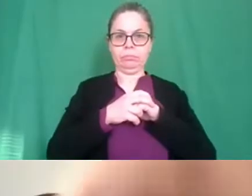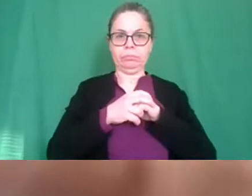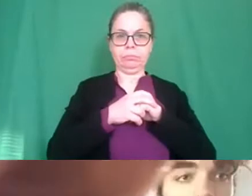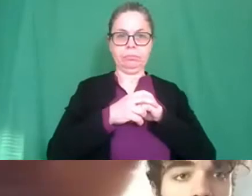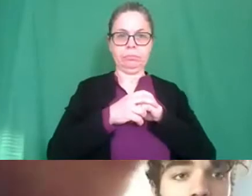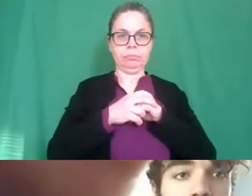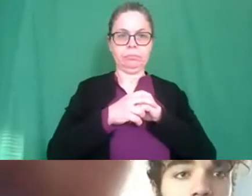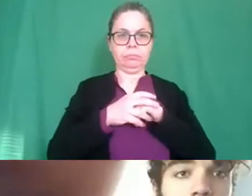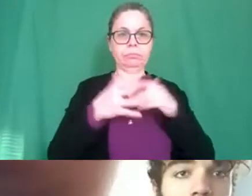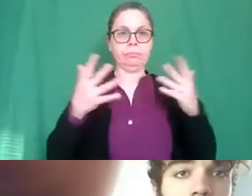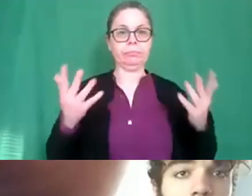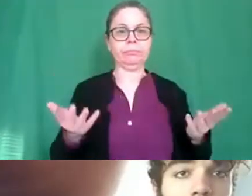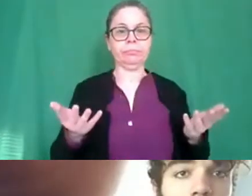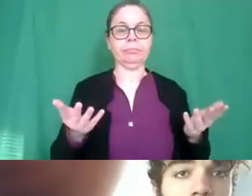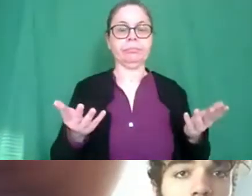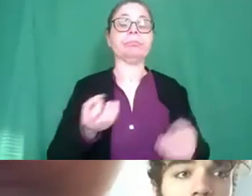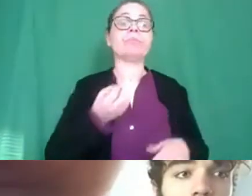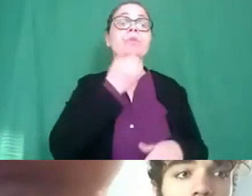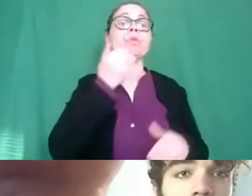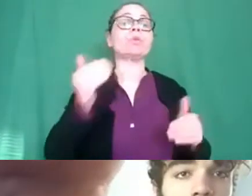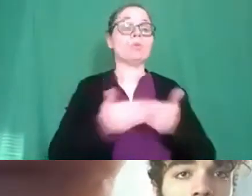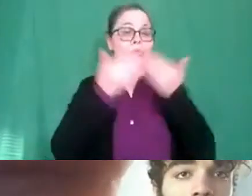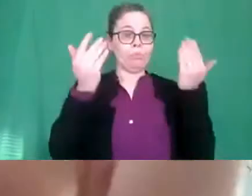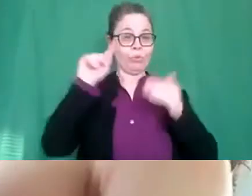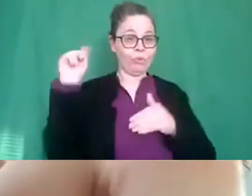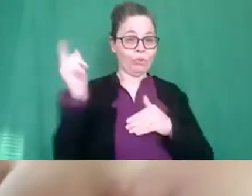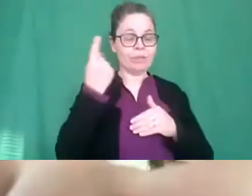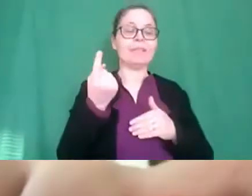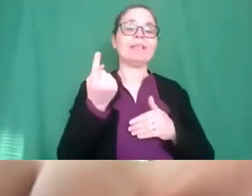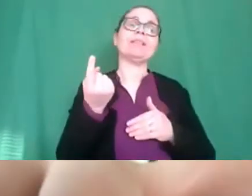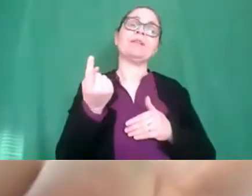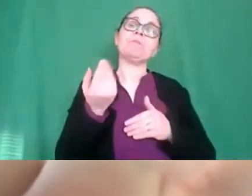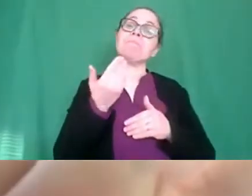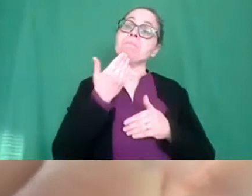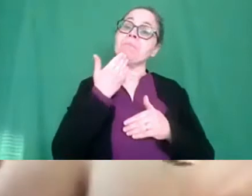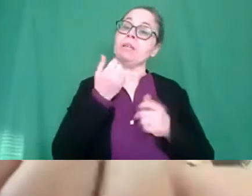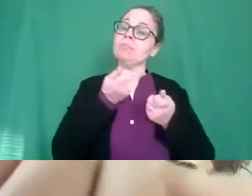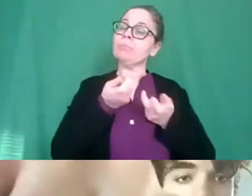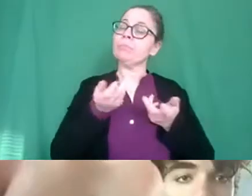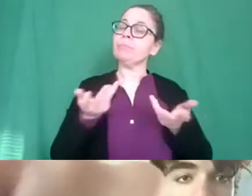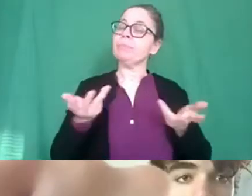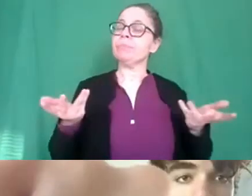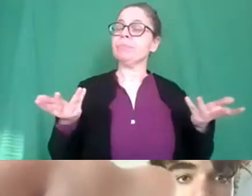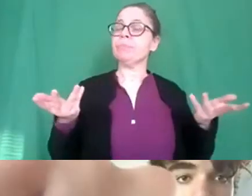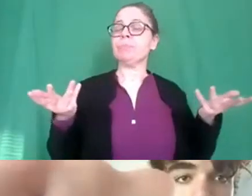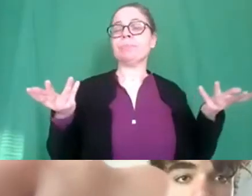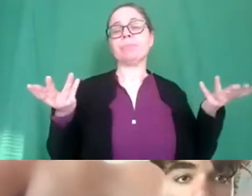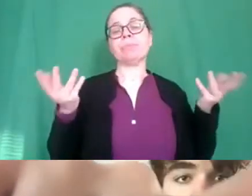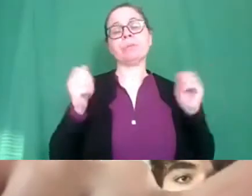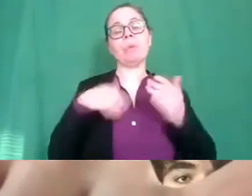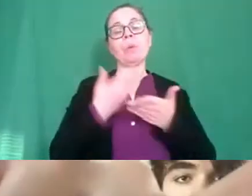allora innanzitutto buongiorno a tutti e grazie per essere così numerosi ad aver accolto la nostra